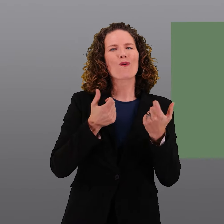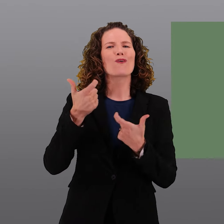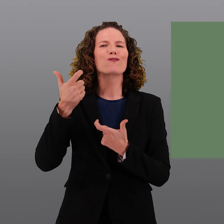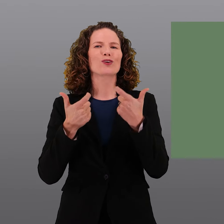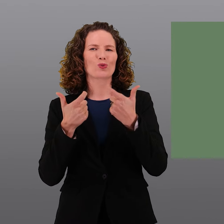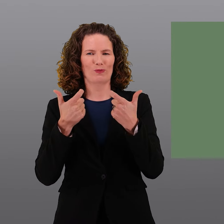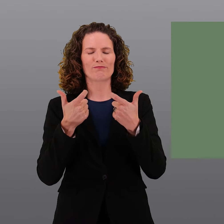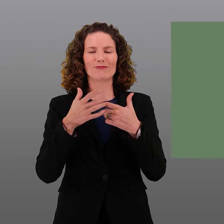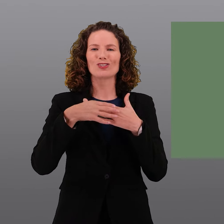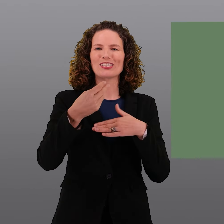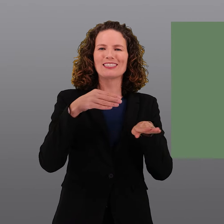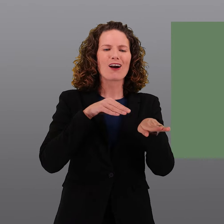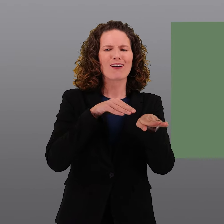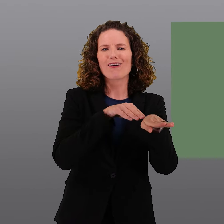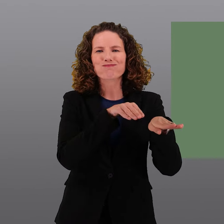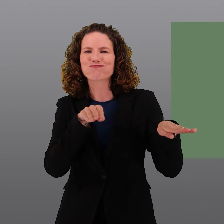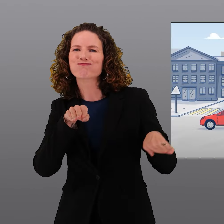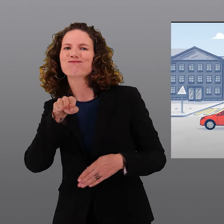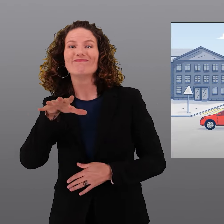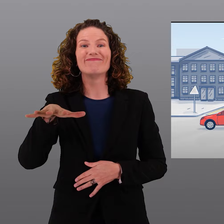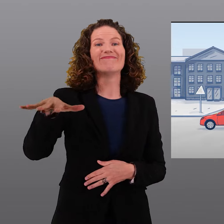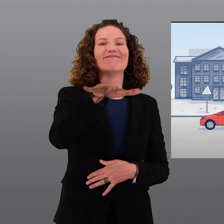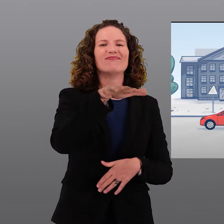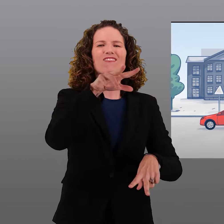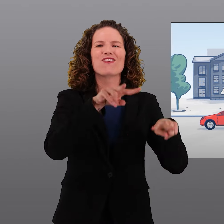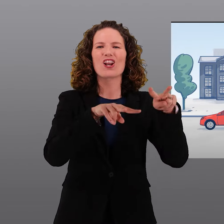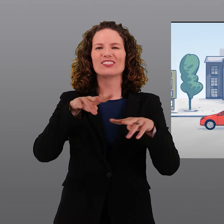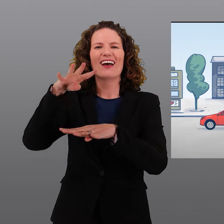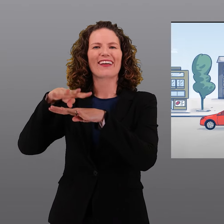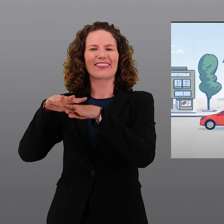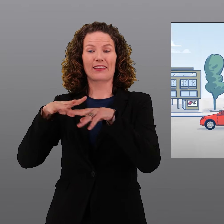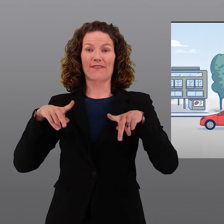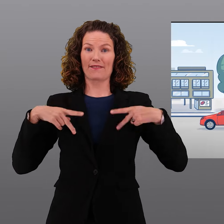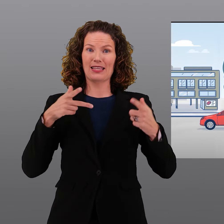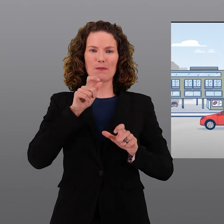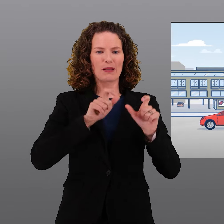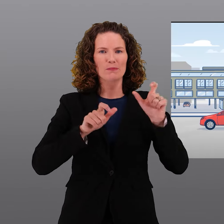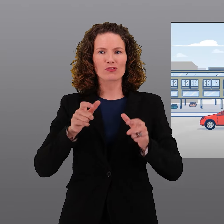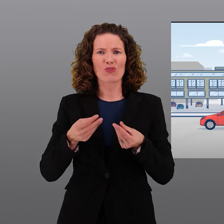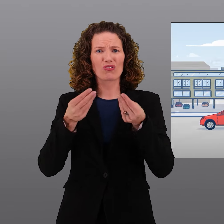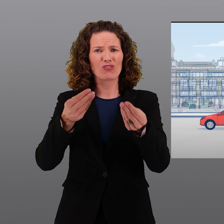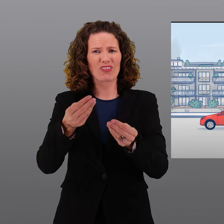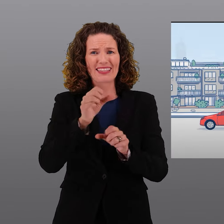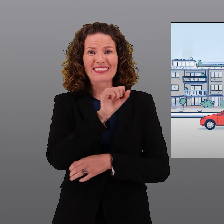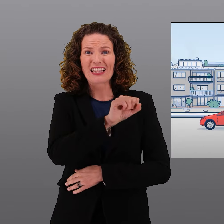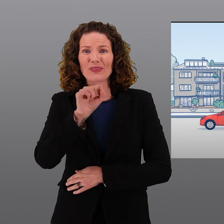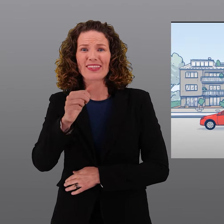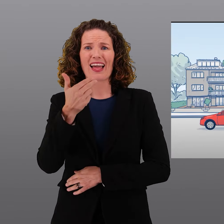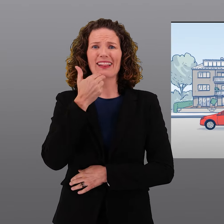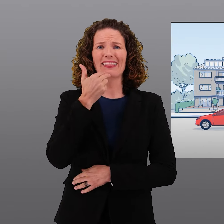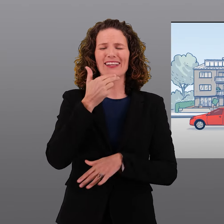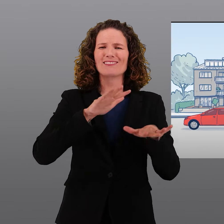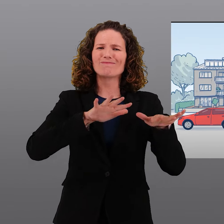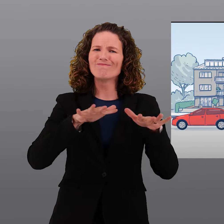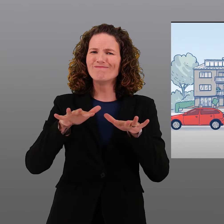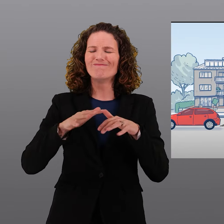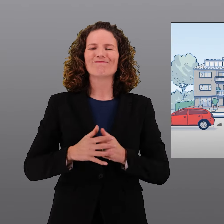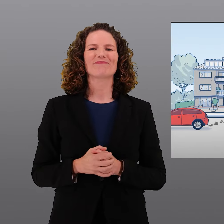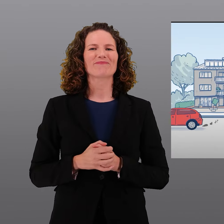courante. Les camions et les voitures se rabattent par conséquent sur les routes qui traversent les villages et les quartiers d'habitation au